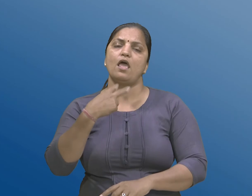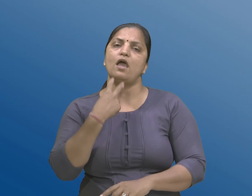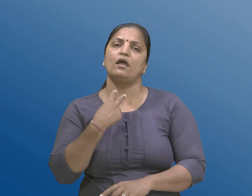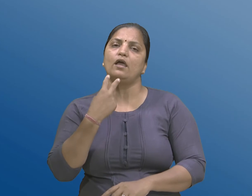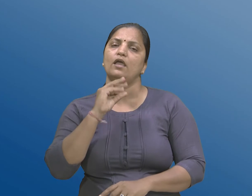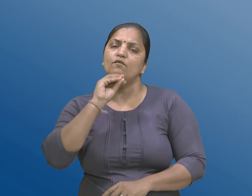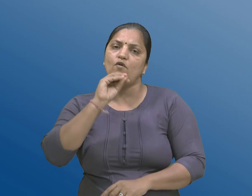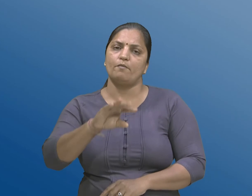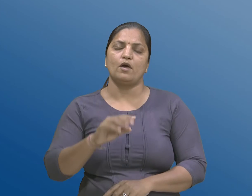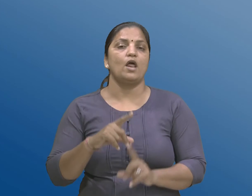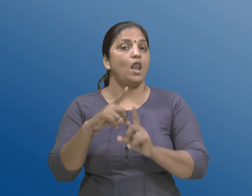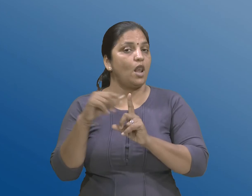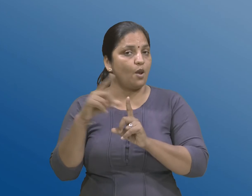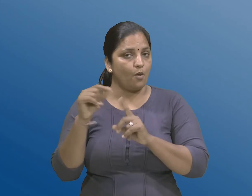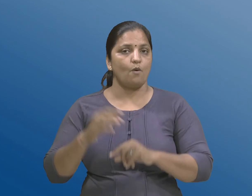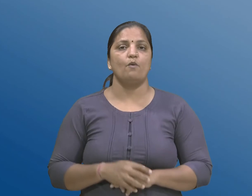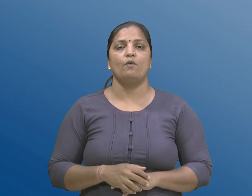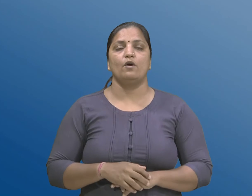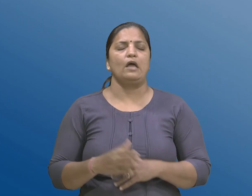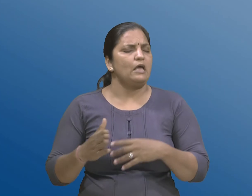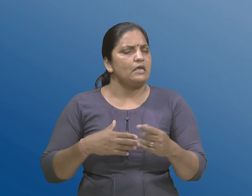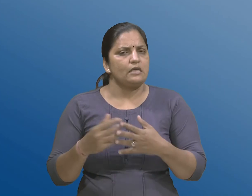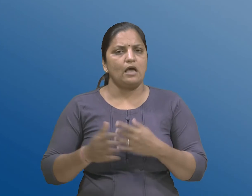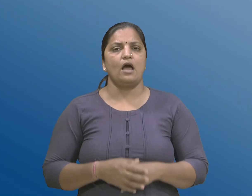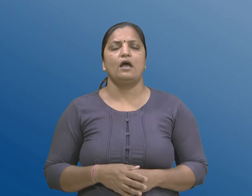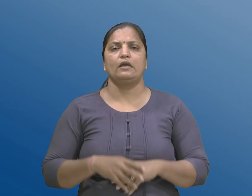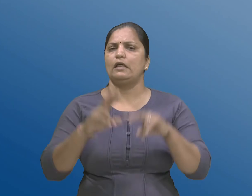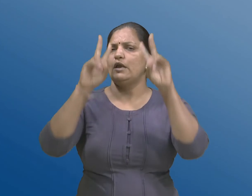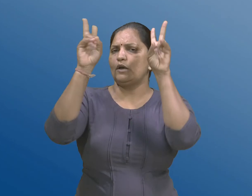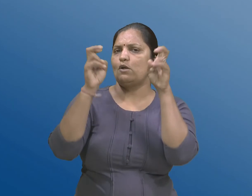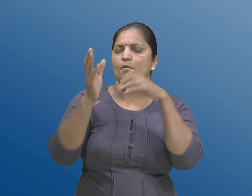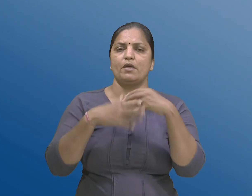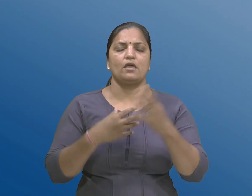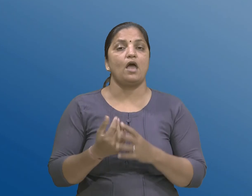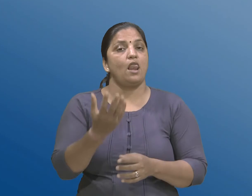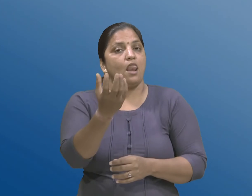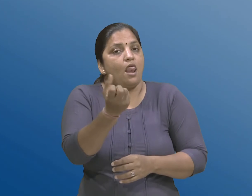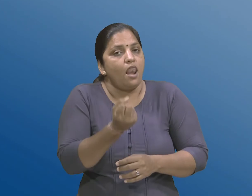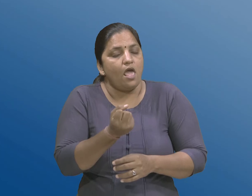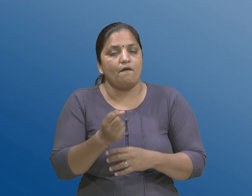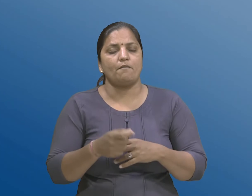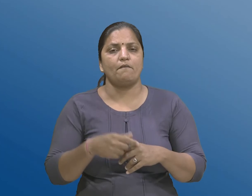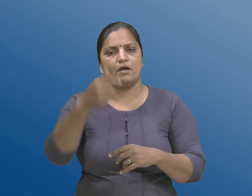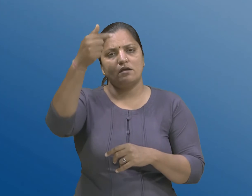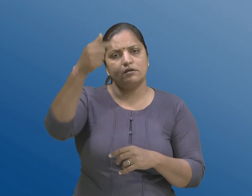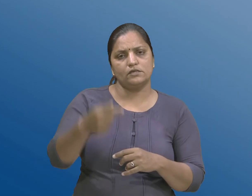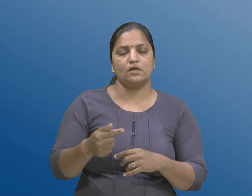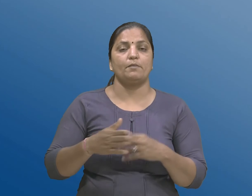करवामा आवेल, कोई पन बाबत के लेवामा आवेल कोई पगला आ अधिनियम नी